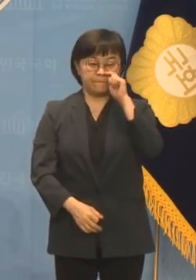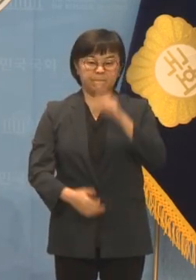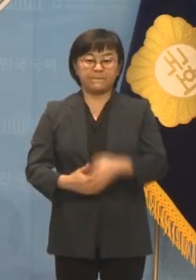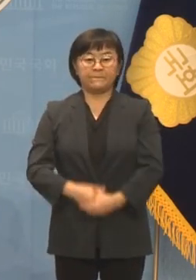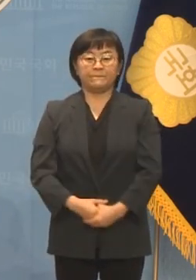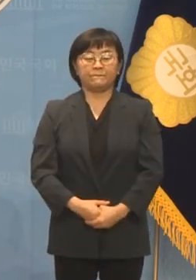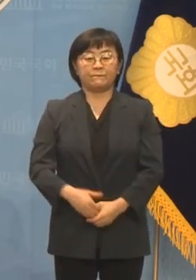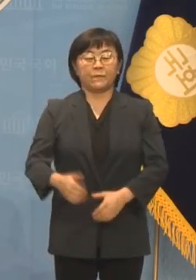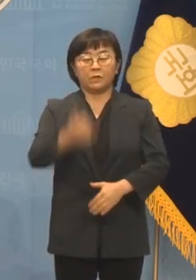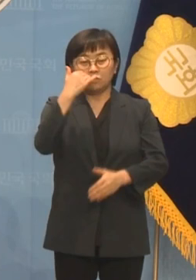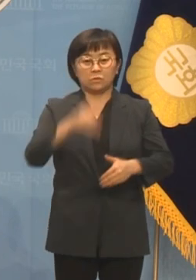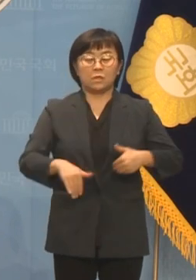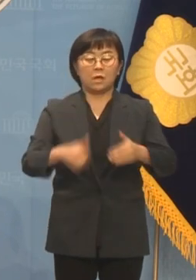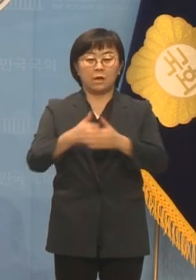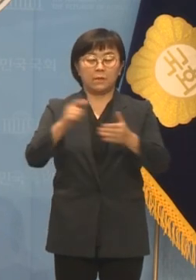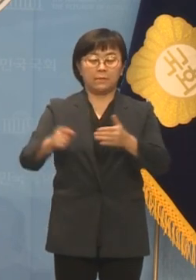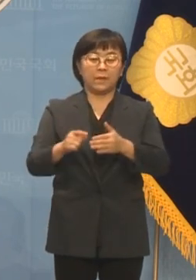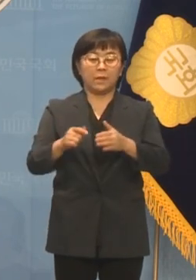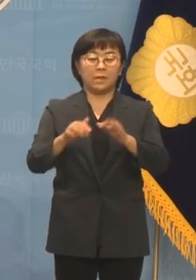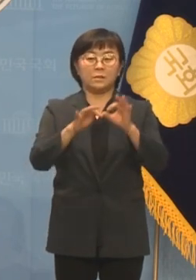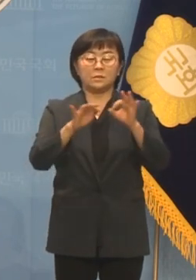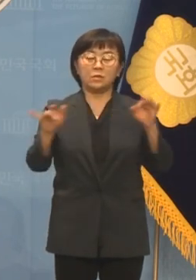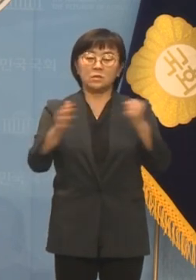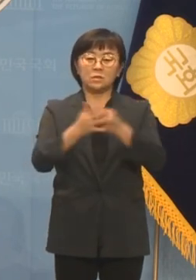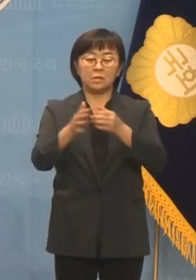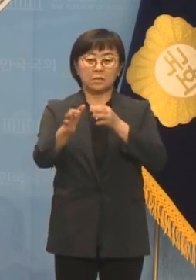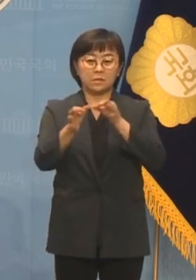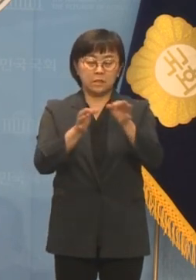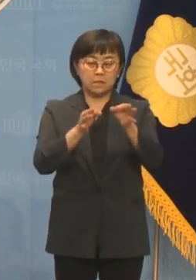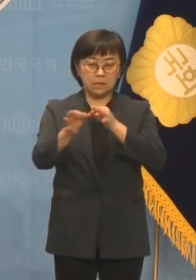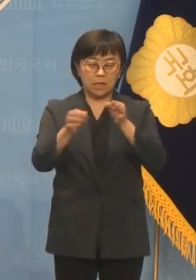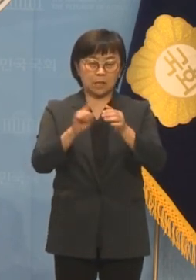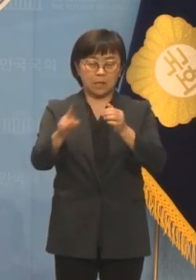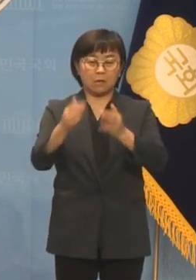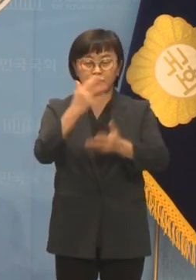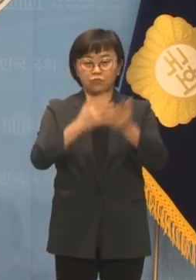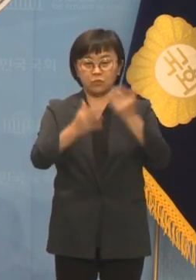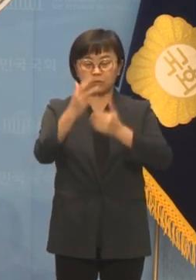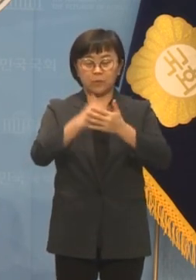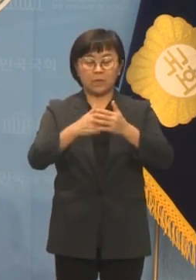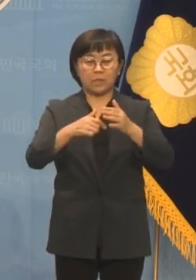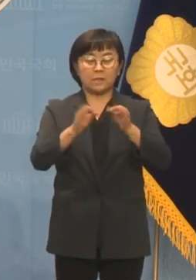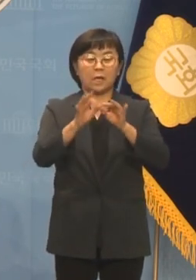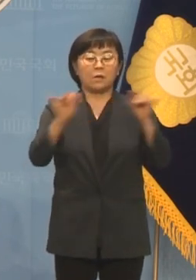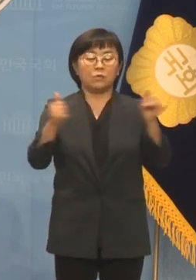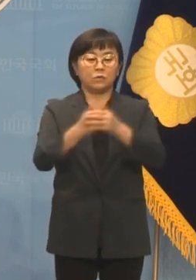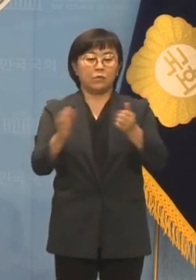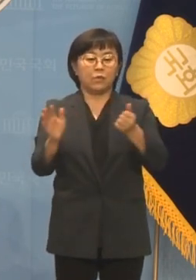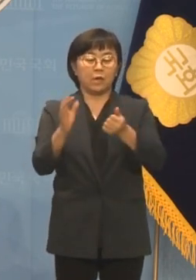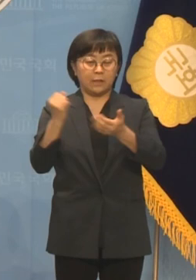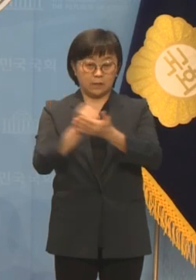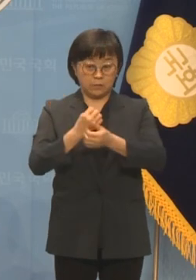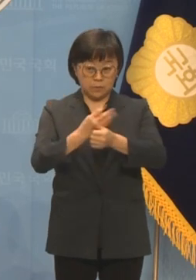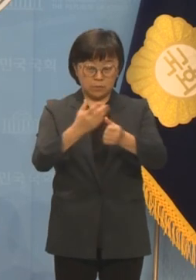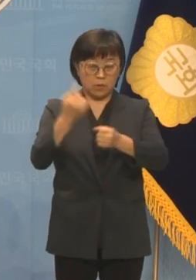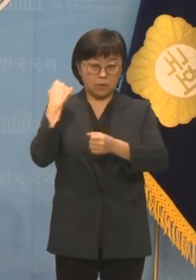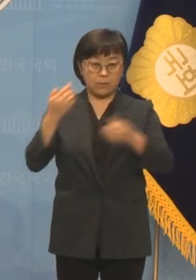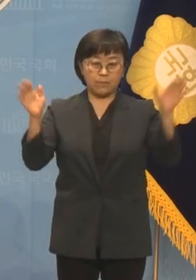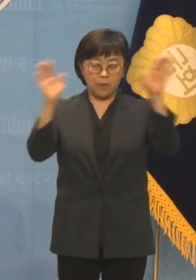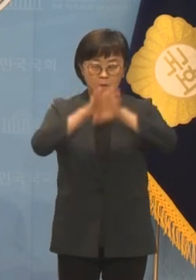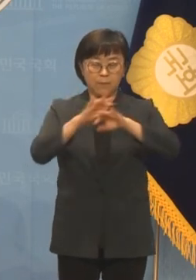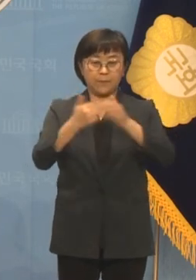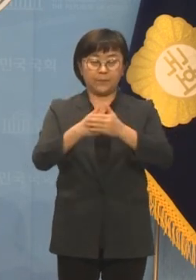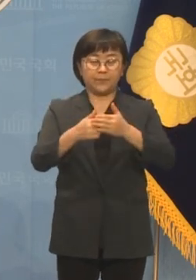충남 서천 특화시장 화재로 상심에 빠져 계실 상인분들께 위로의 말씀을 전합니다. 어젯밤